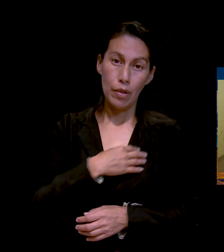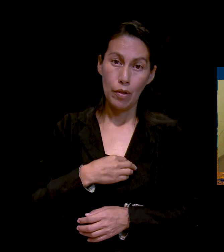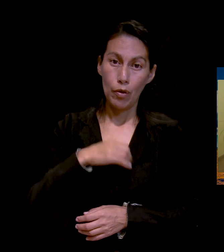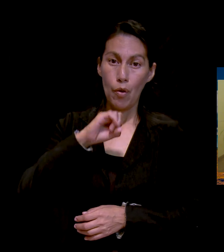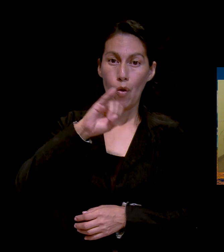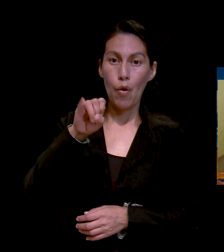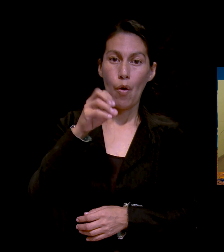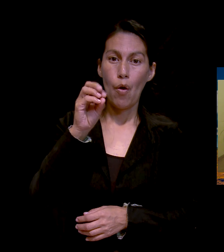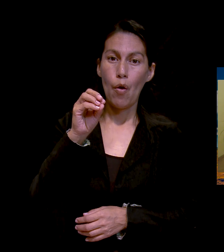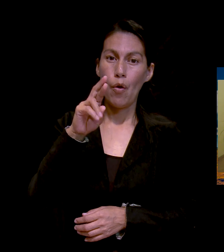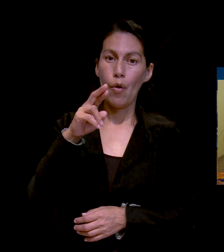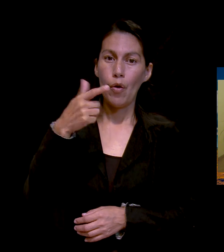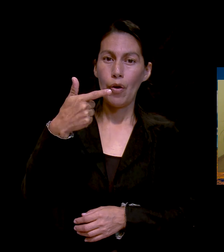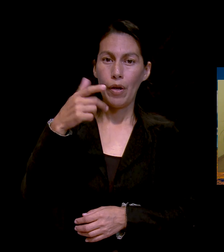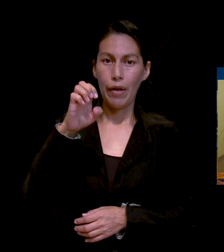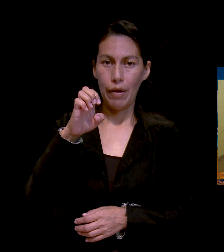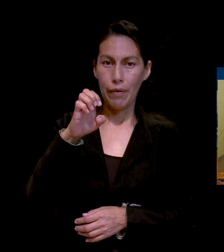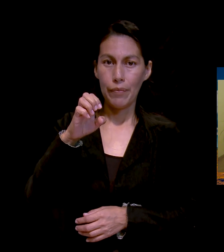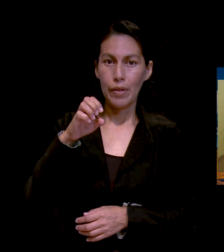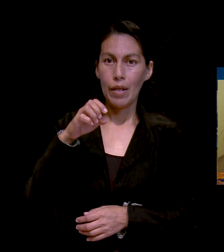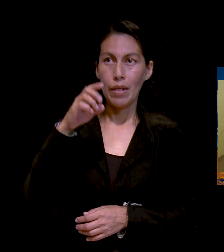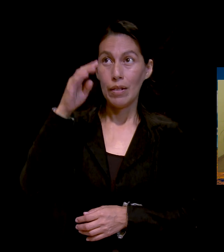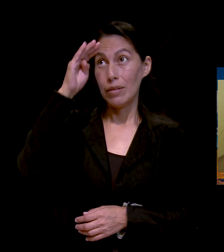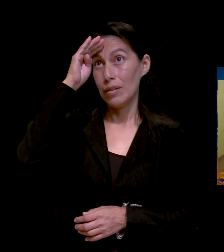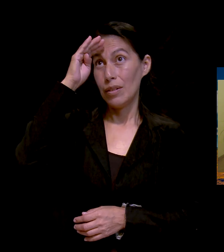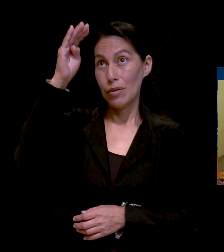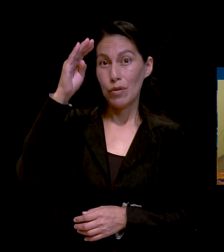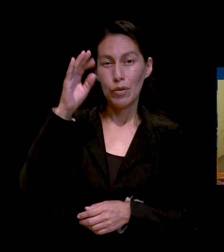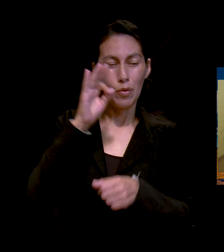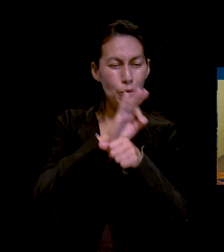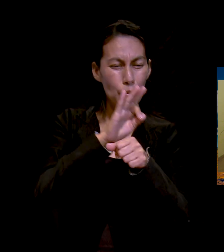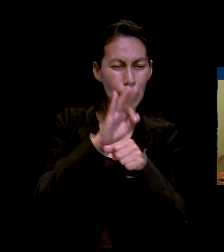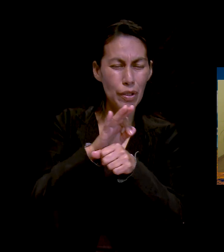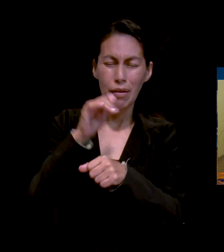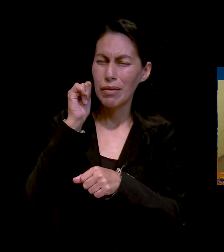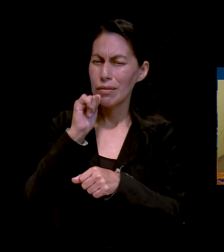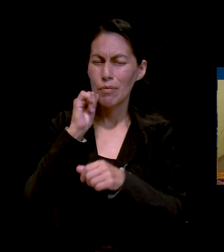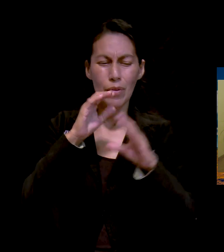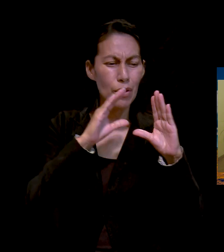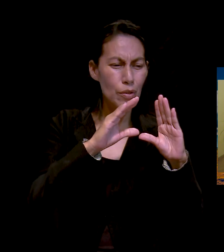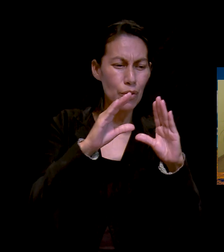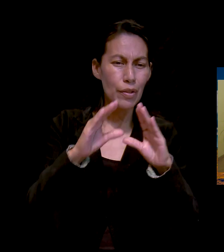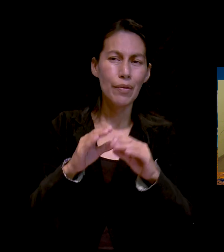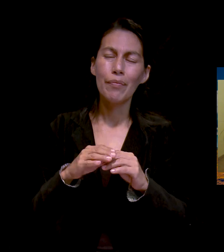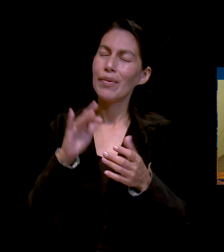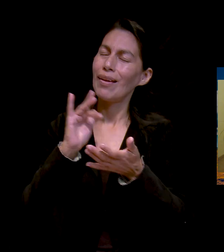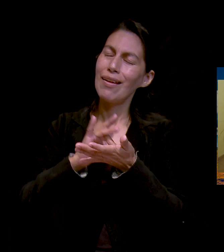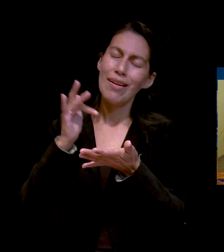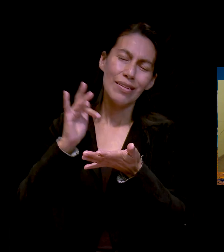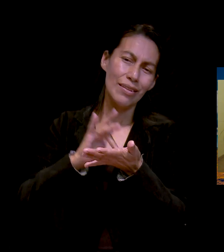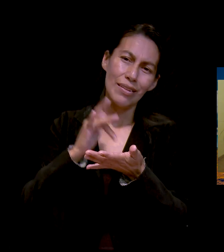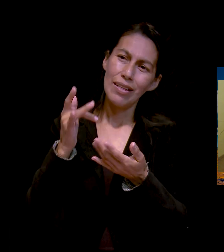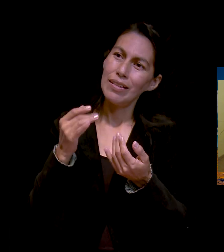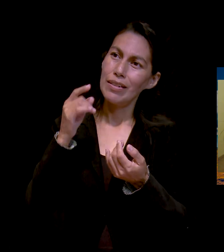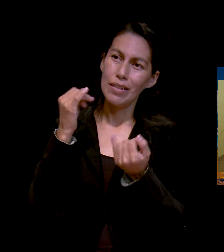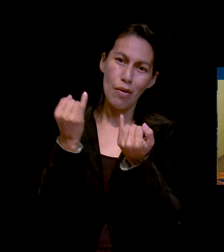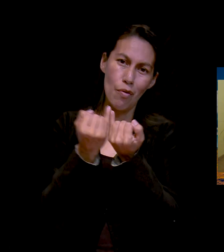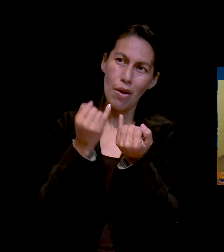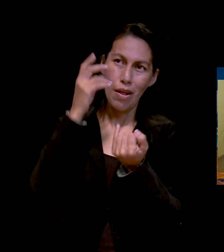Gracias, gracias Carmine. Que Dios también te abrace. Y recordemos